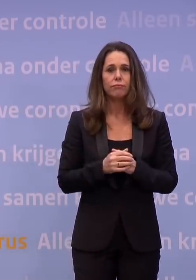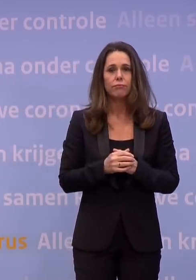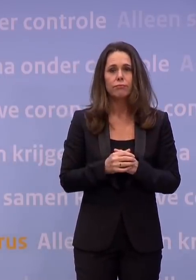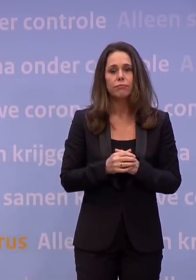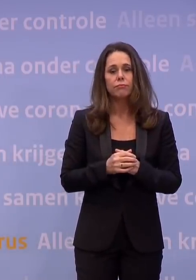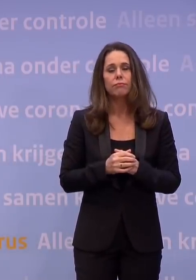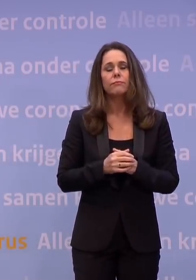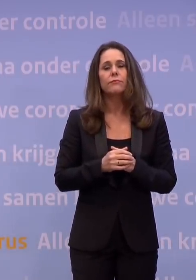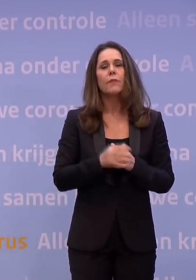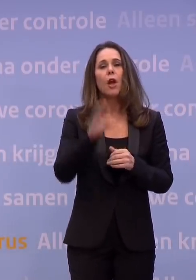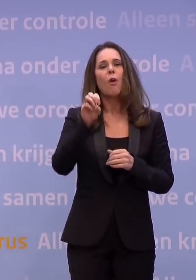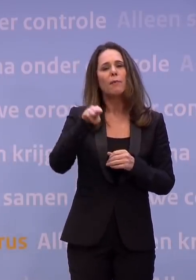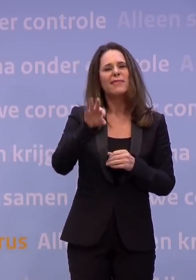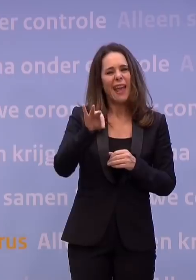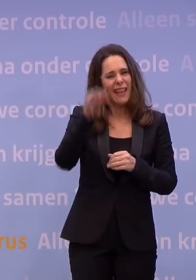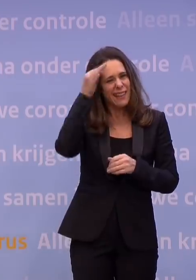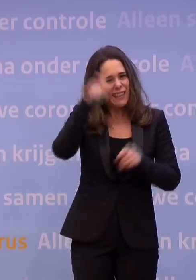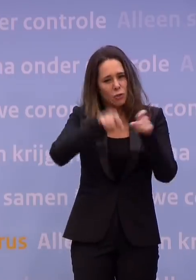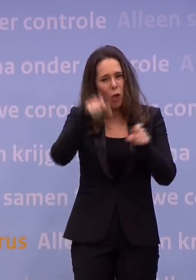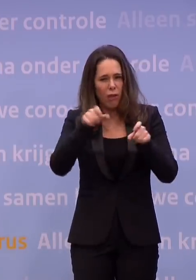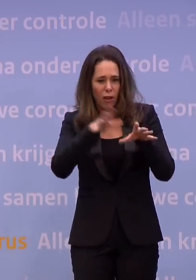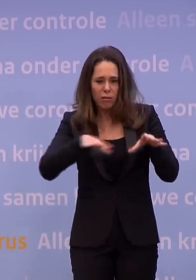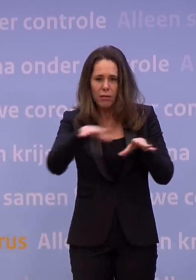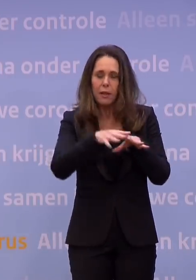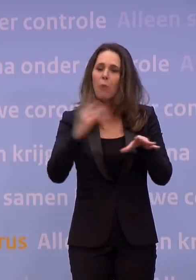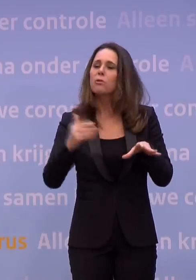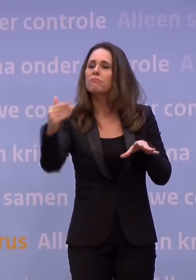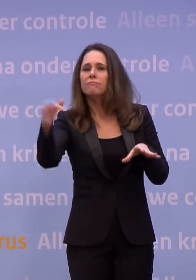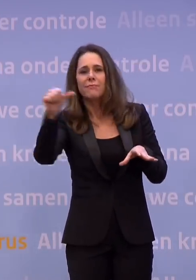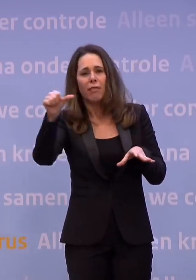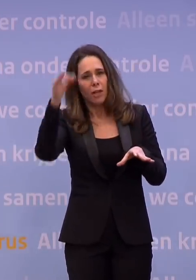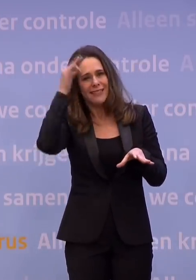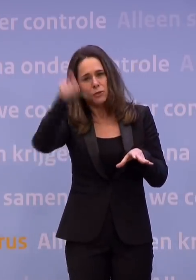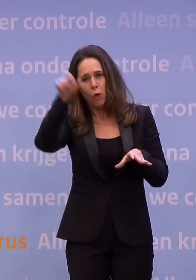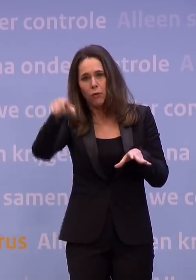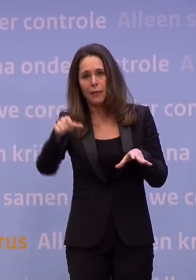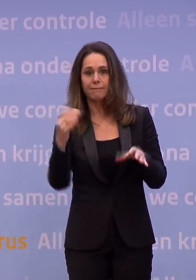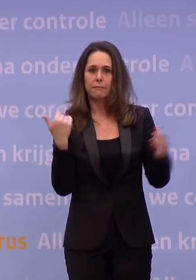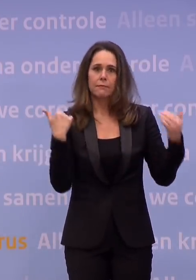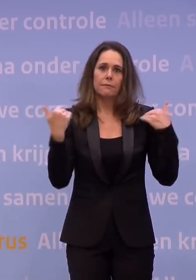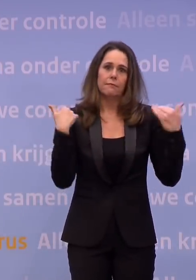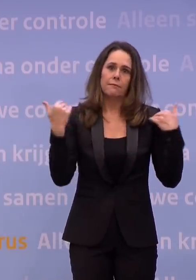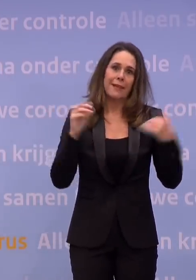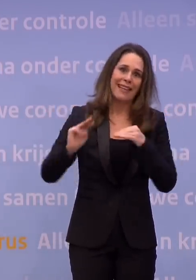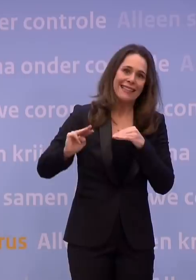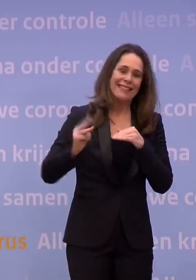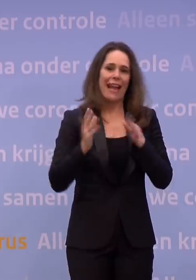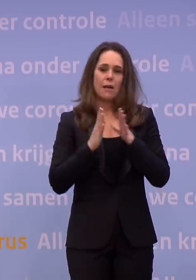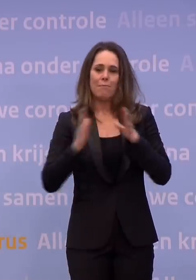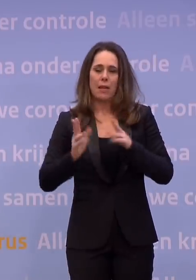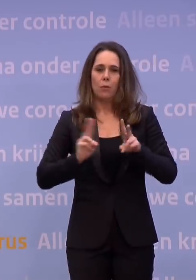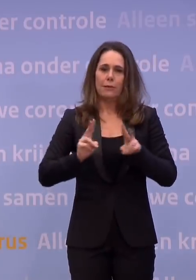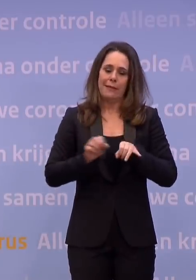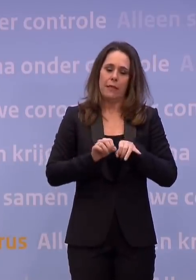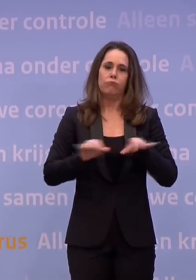buiten het Outbreak Management Team waarschuwen voor een derde golf. En dat moeten we serieus nemen. En